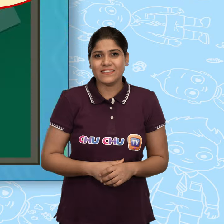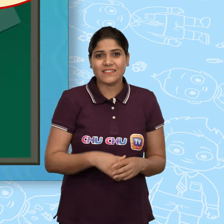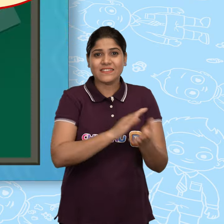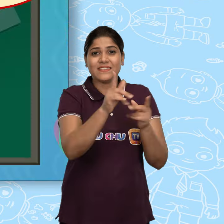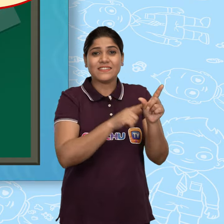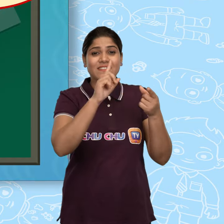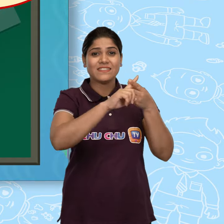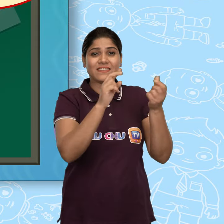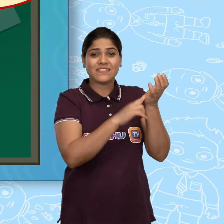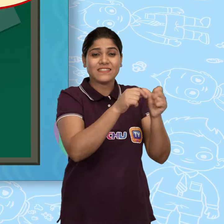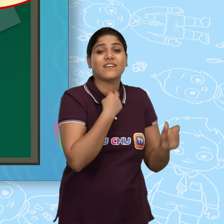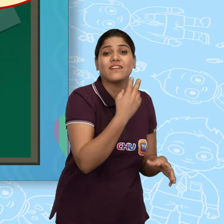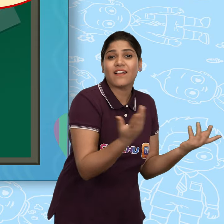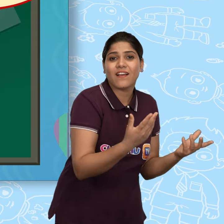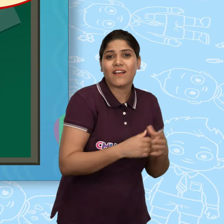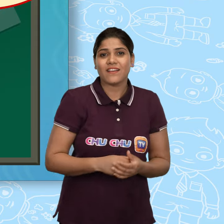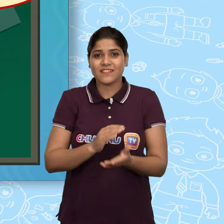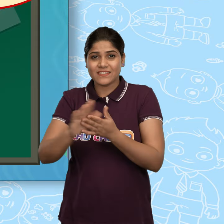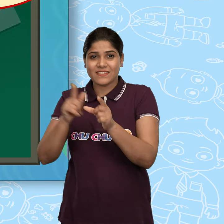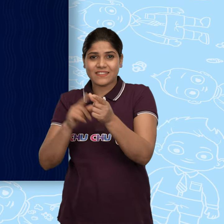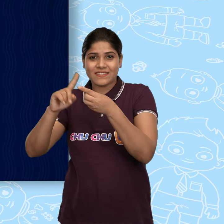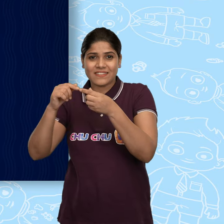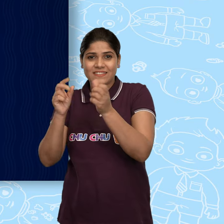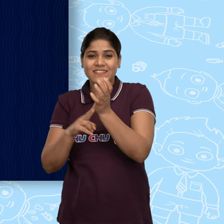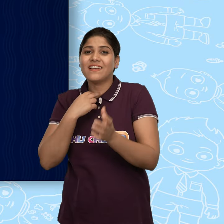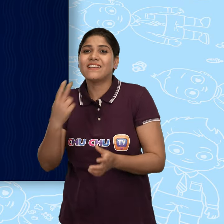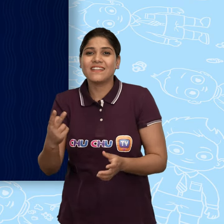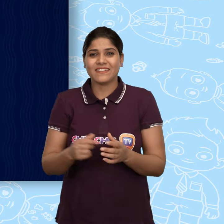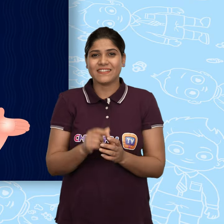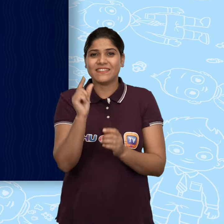देखें लगकडबग्गा कैसे बोलता है लगकडबग्गा करता है